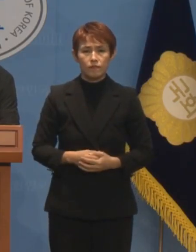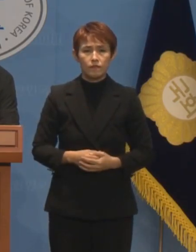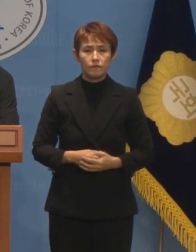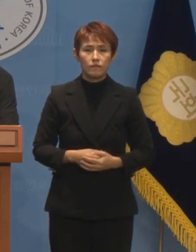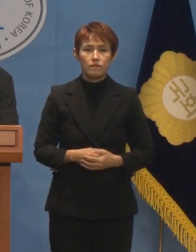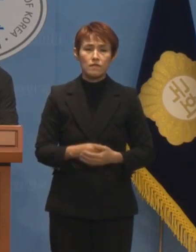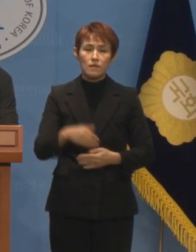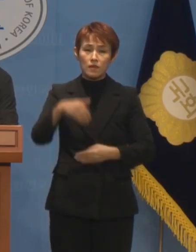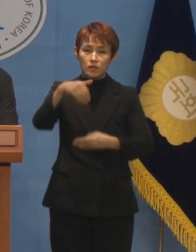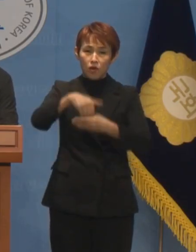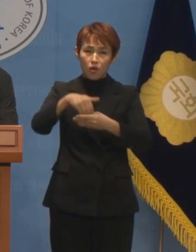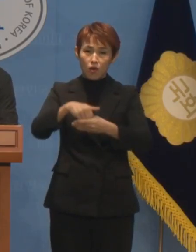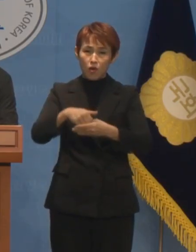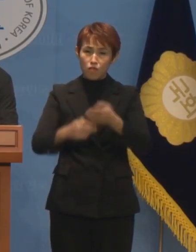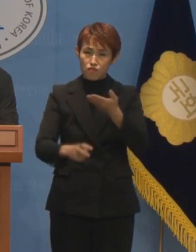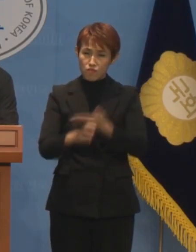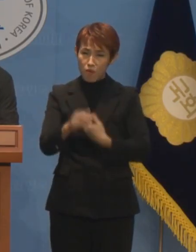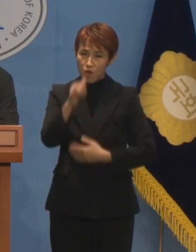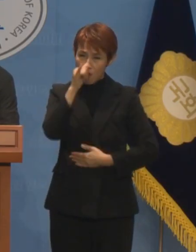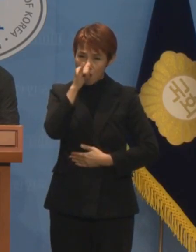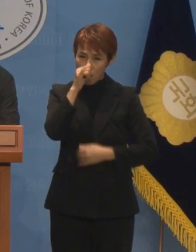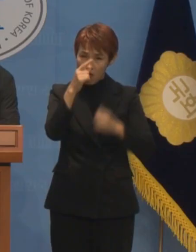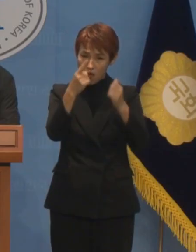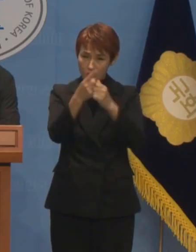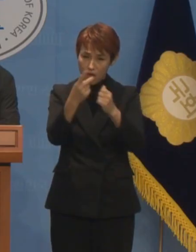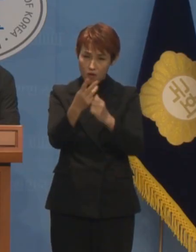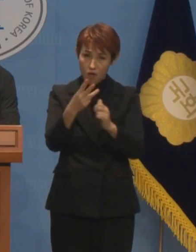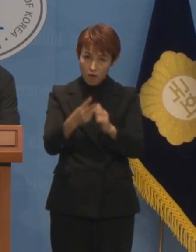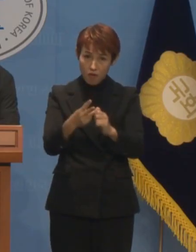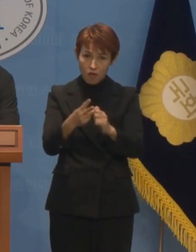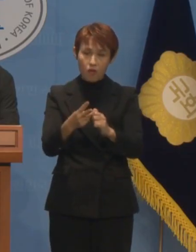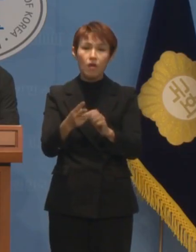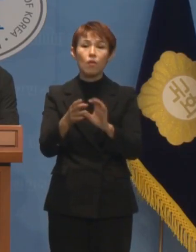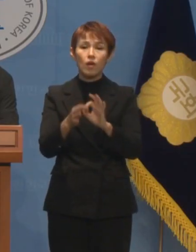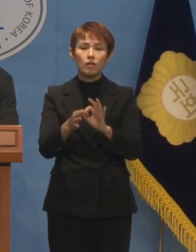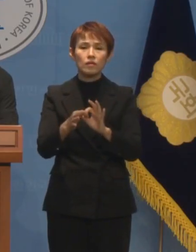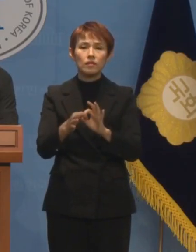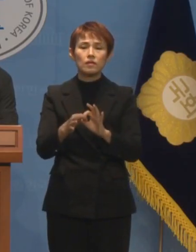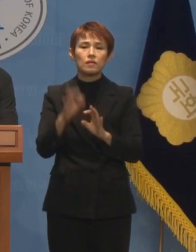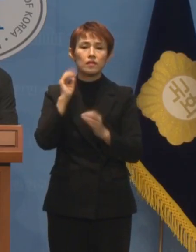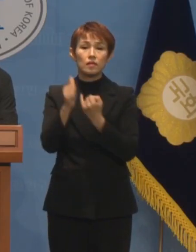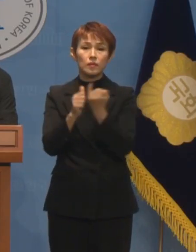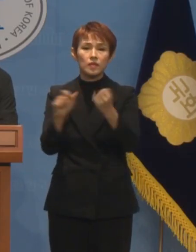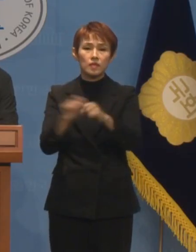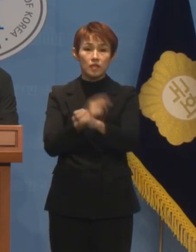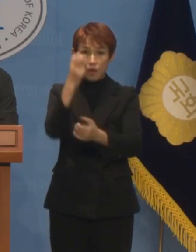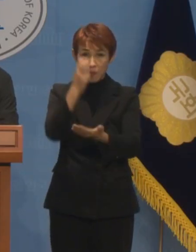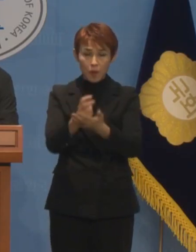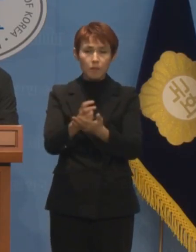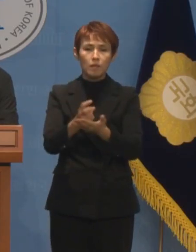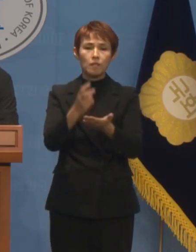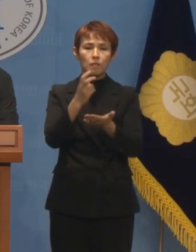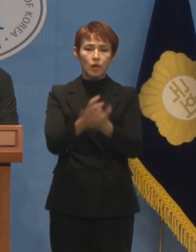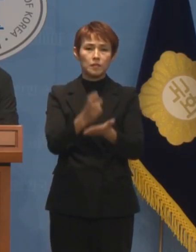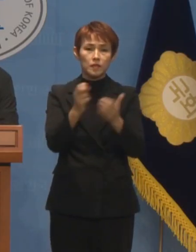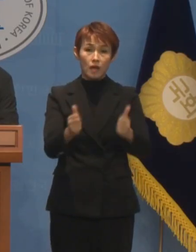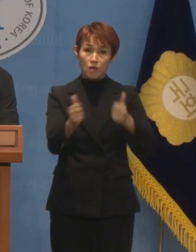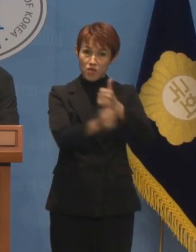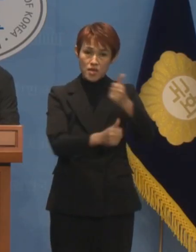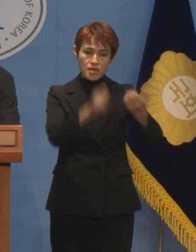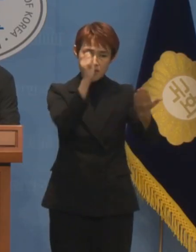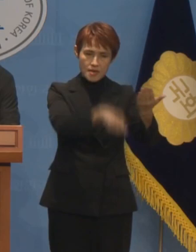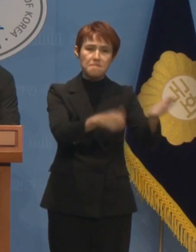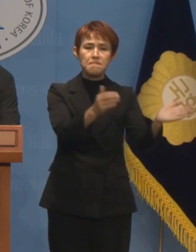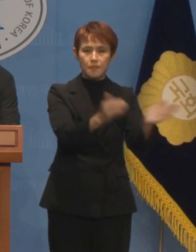의혹 등이 더 추가된 세 번째 김건희 특검법도 어제 국회 법사위 소위를 통과했습니다.